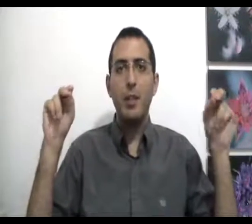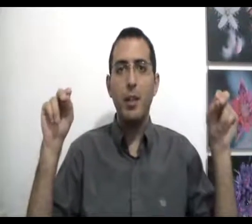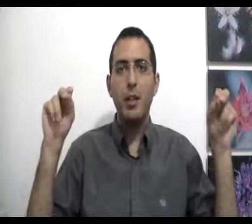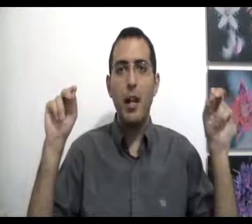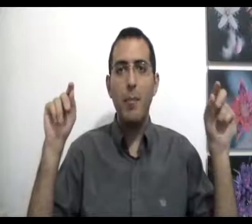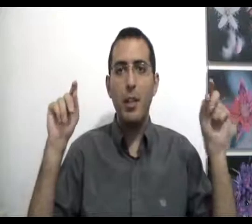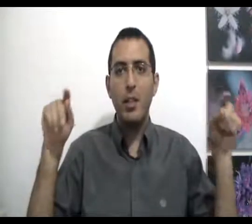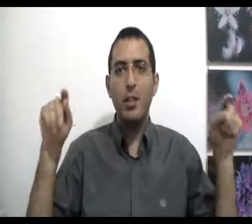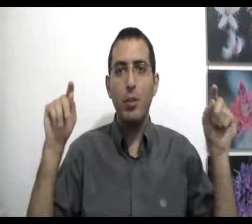אמיתית אמיתית